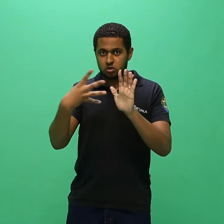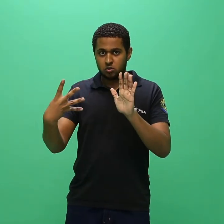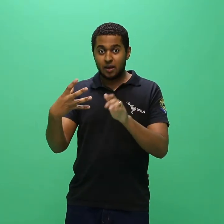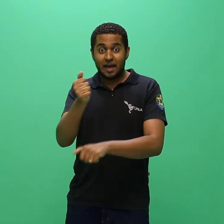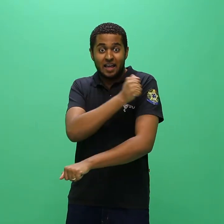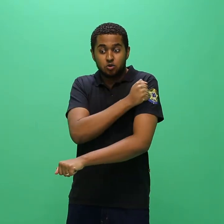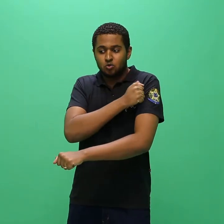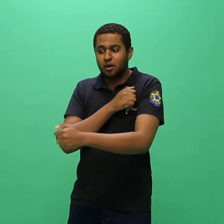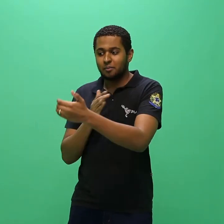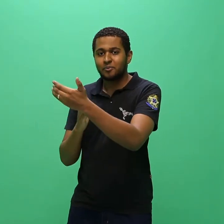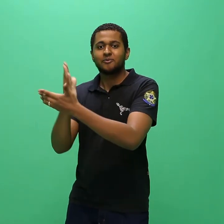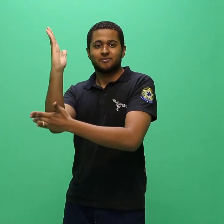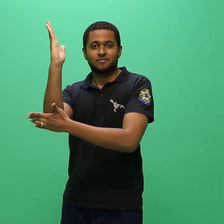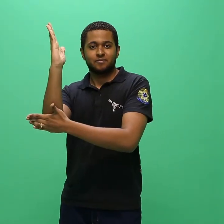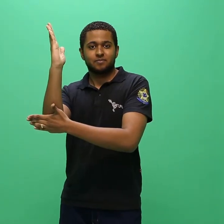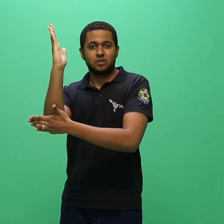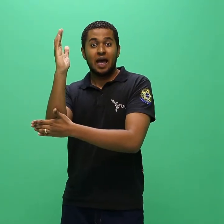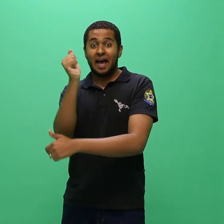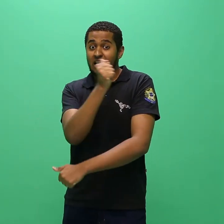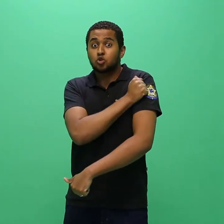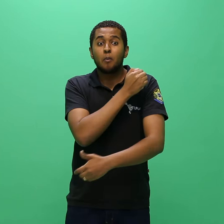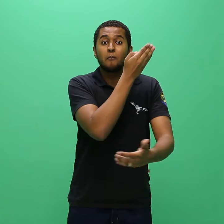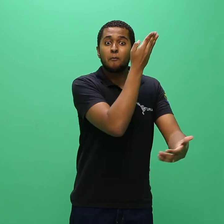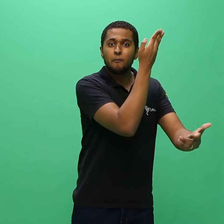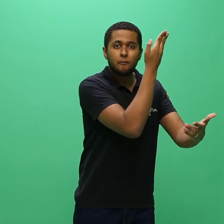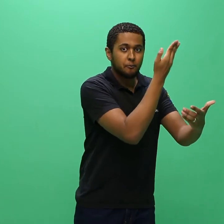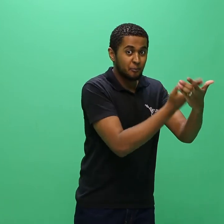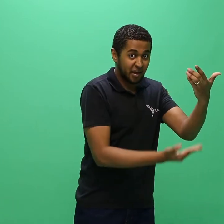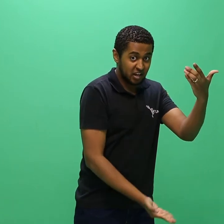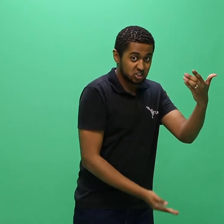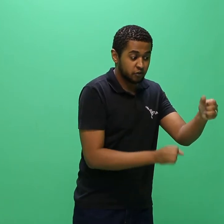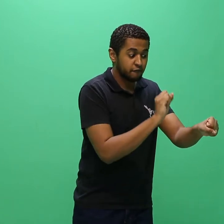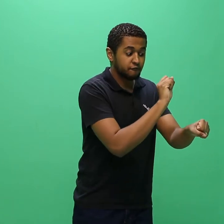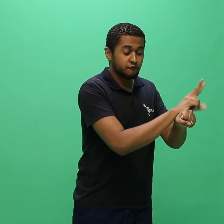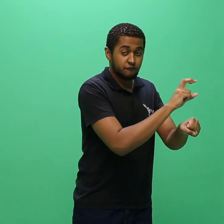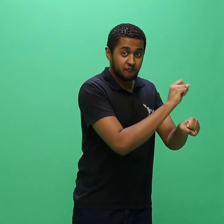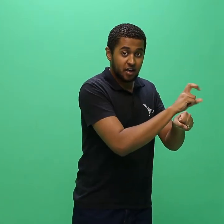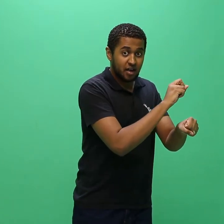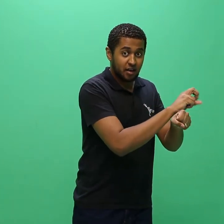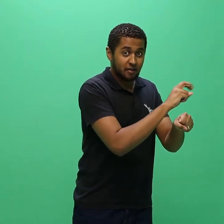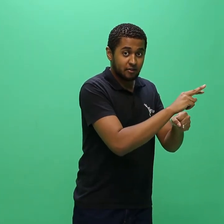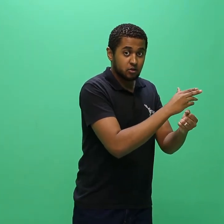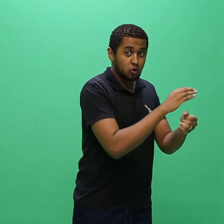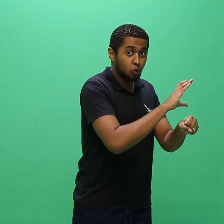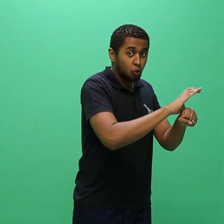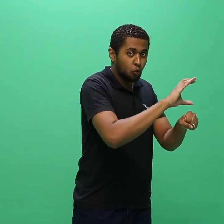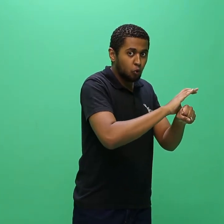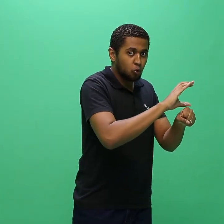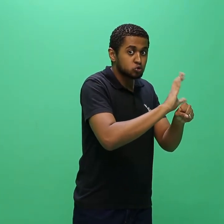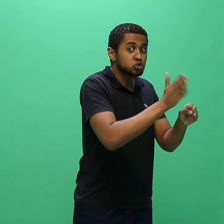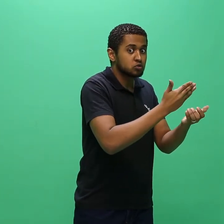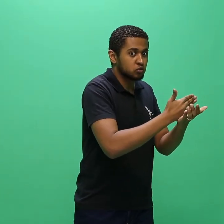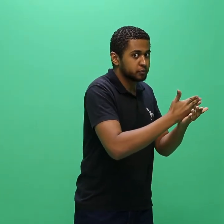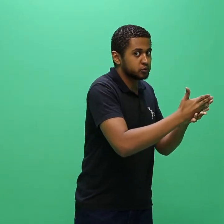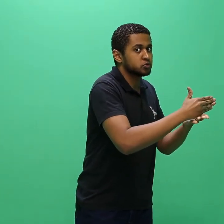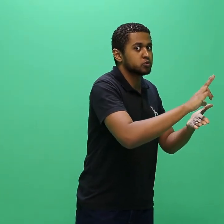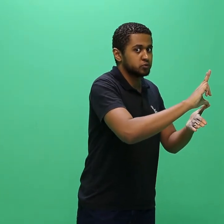sendo aprovado, o dissente perde, automaticamente, sua vaga no curso de origem da